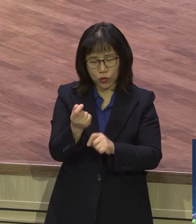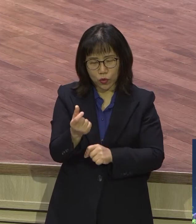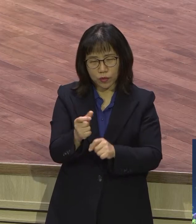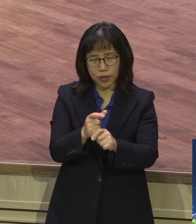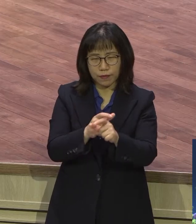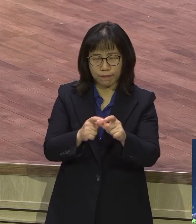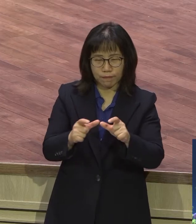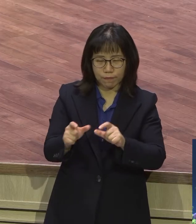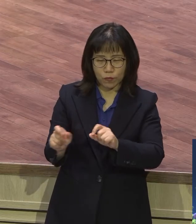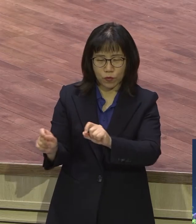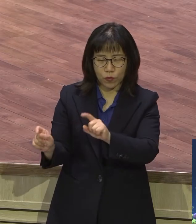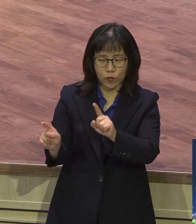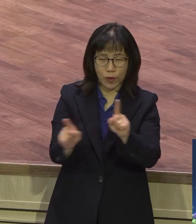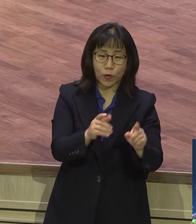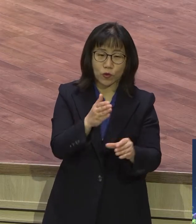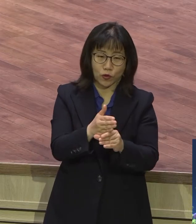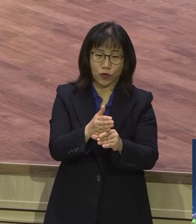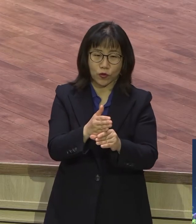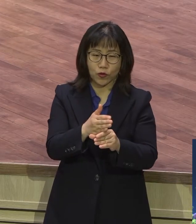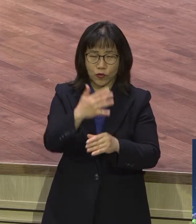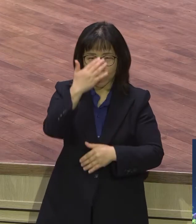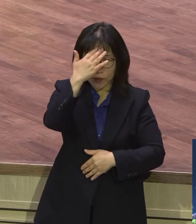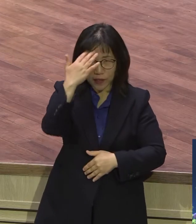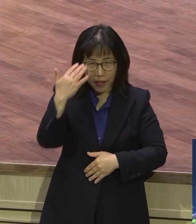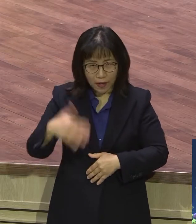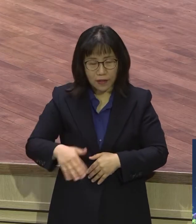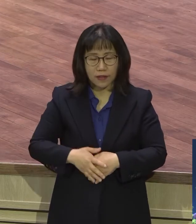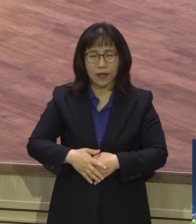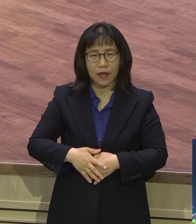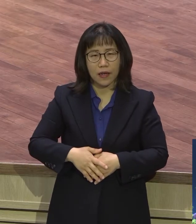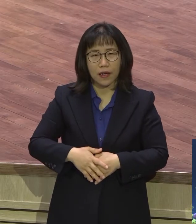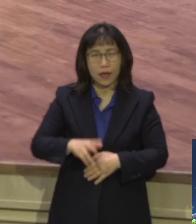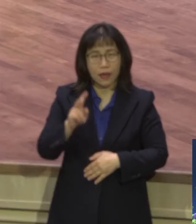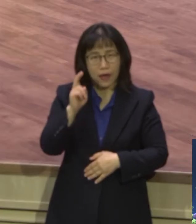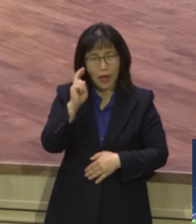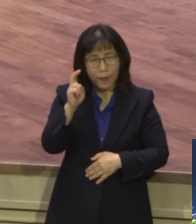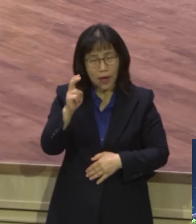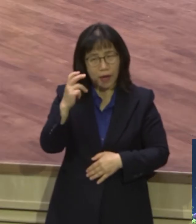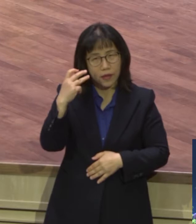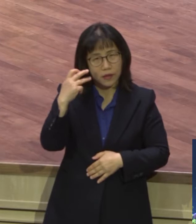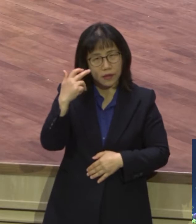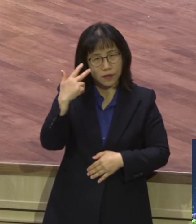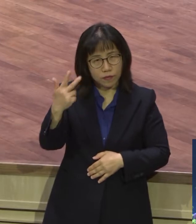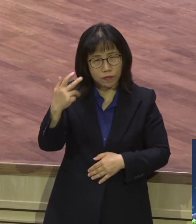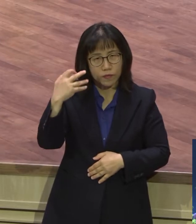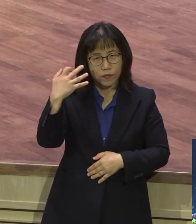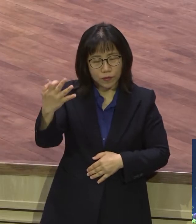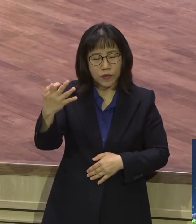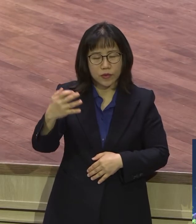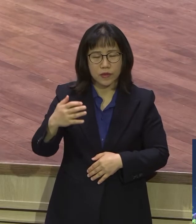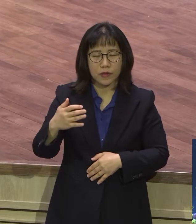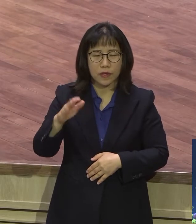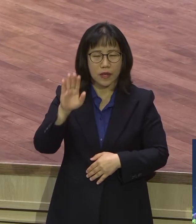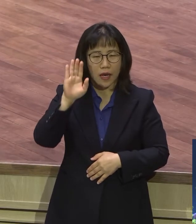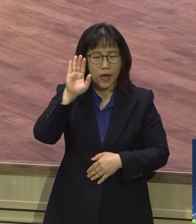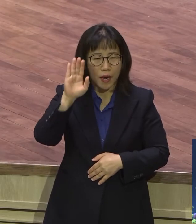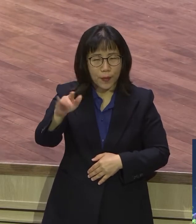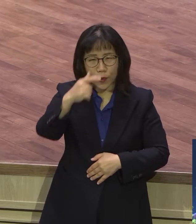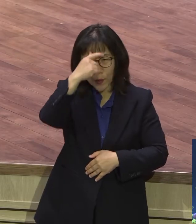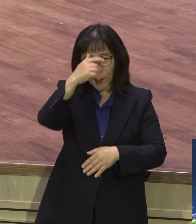다행입니다. 한두 주가 지나면 이제 완벽하게 전처럼 그렇게 현장 예배를 다 자연스럽게